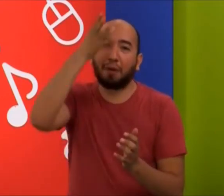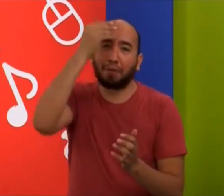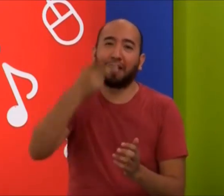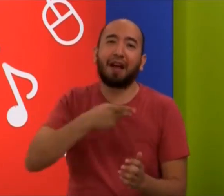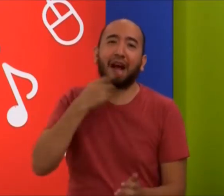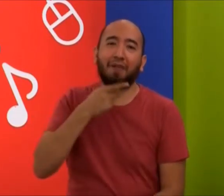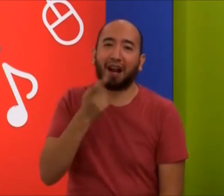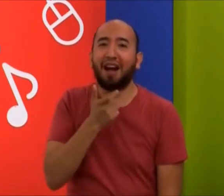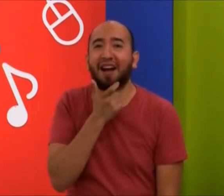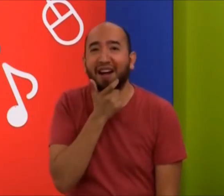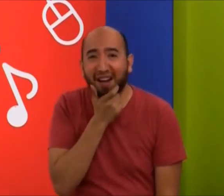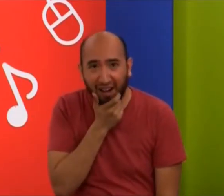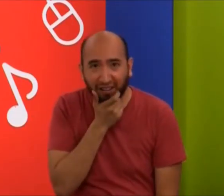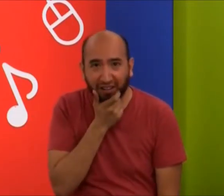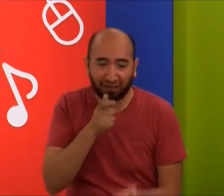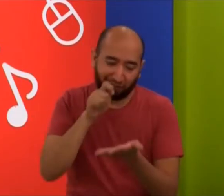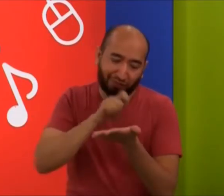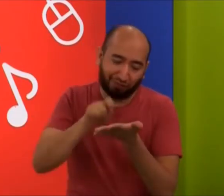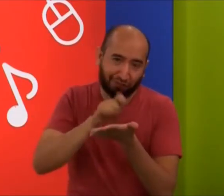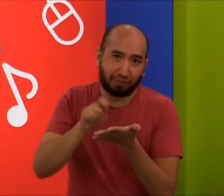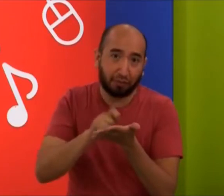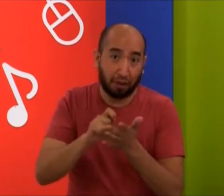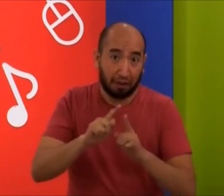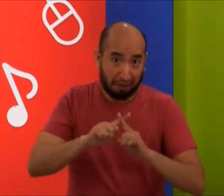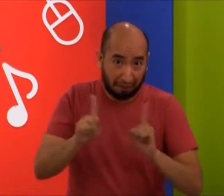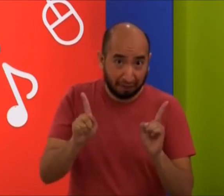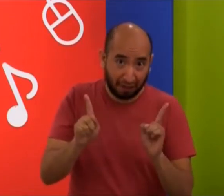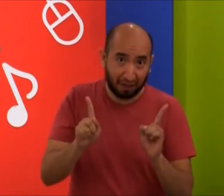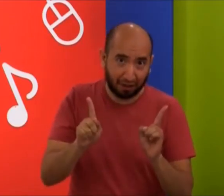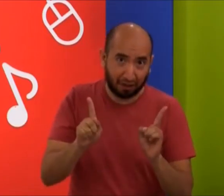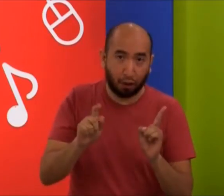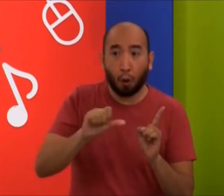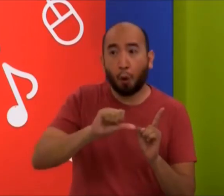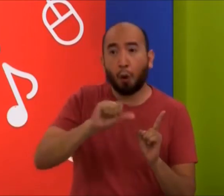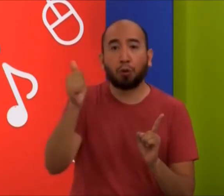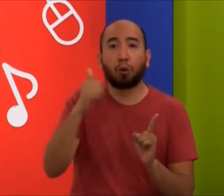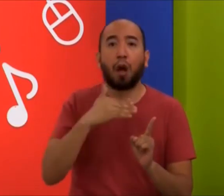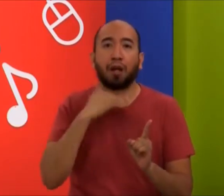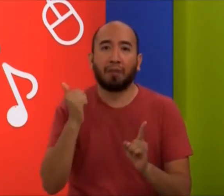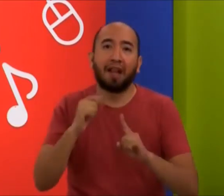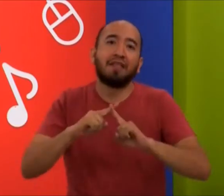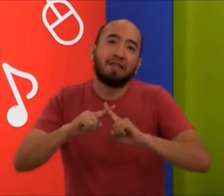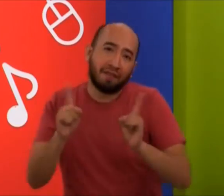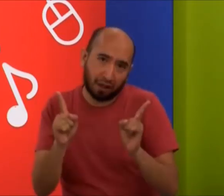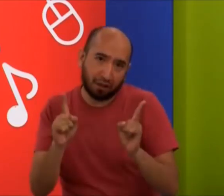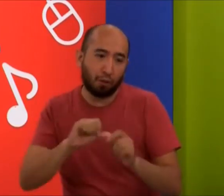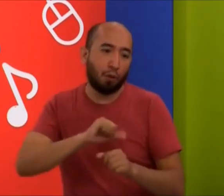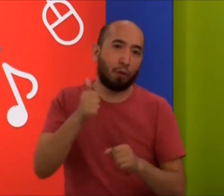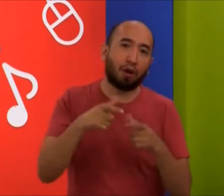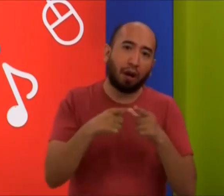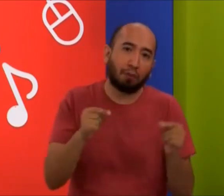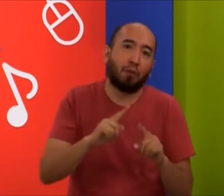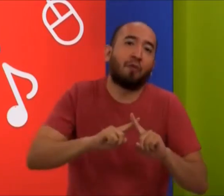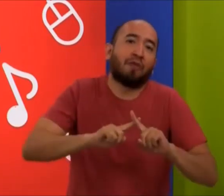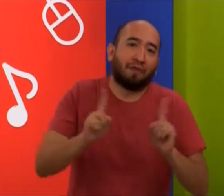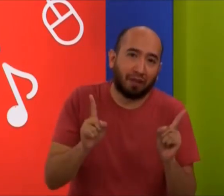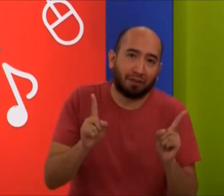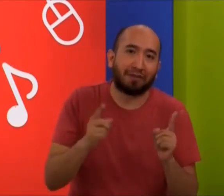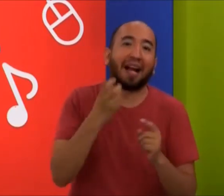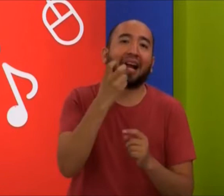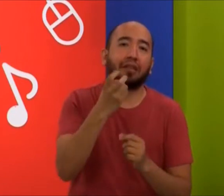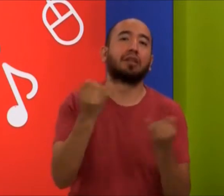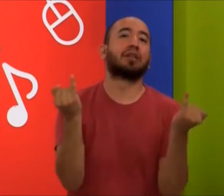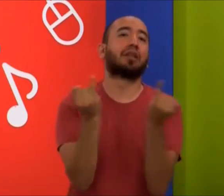Y pueden entrar a una escuela a aprender inglés, por ejemplo, o a escribirlo. Pero es diferente. Por ejemplo, en Alemania también,